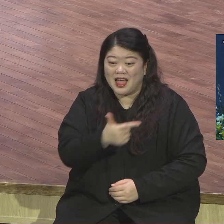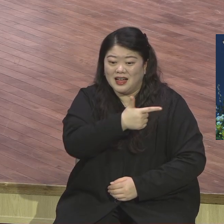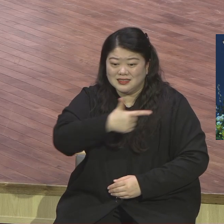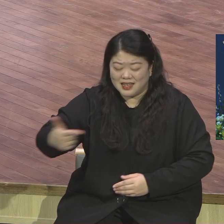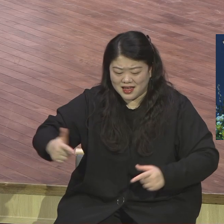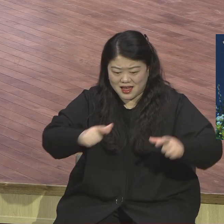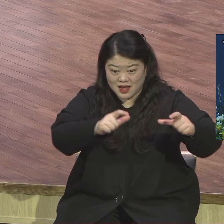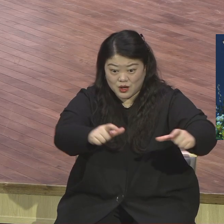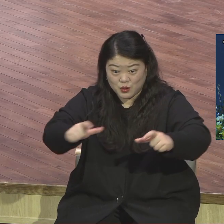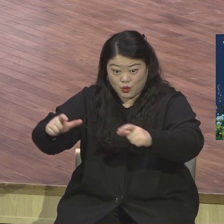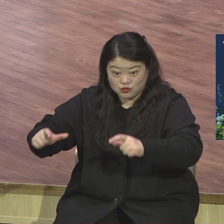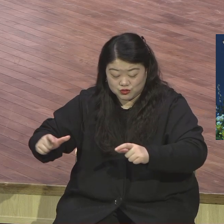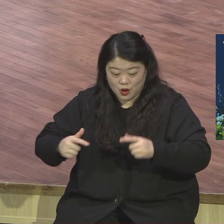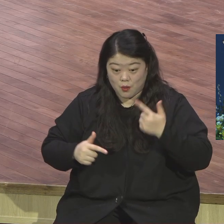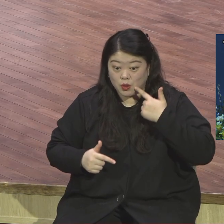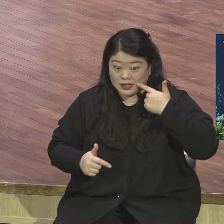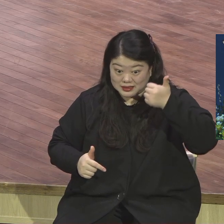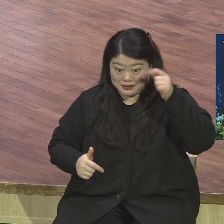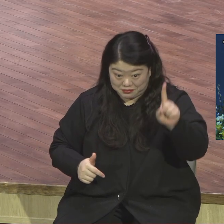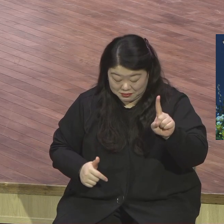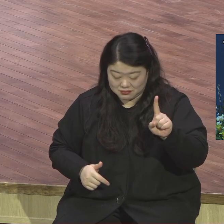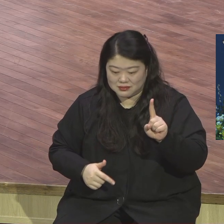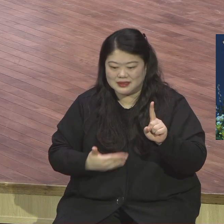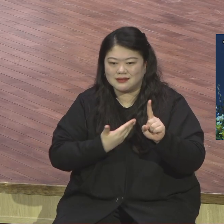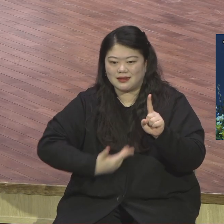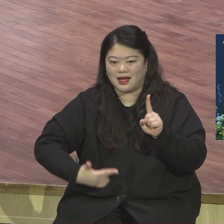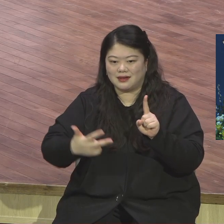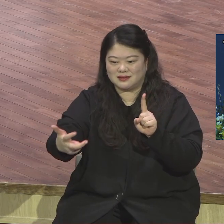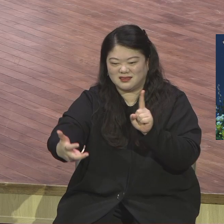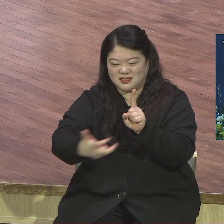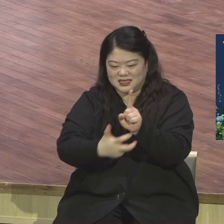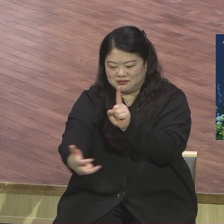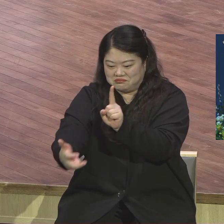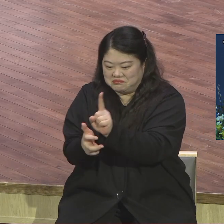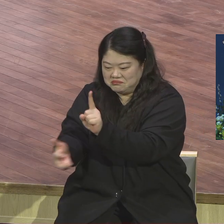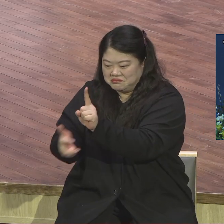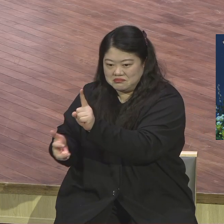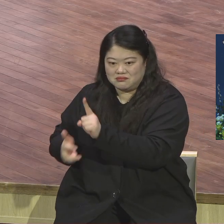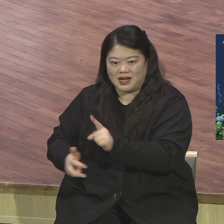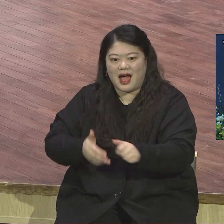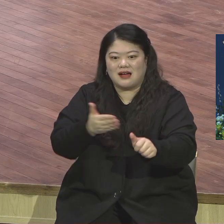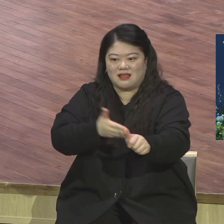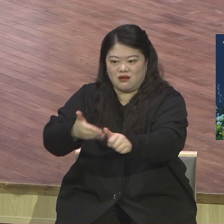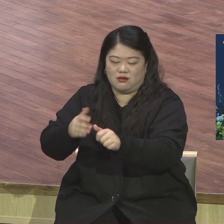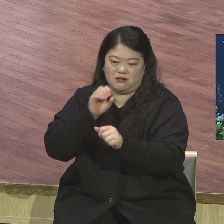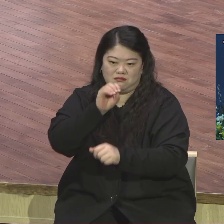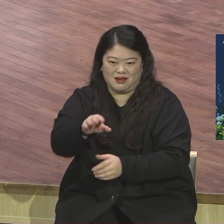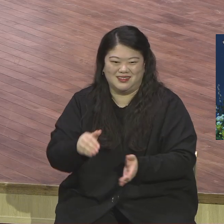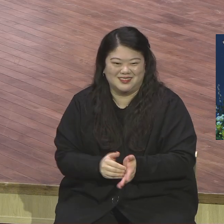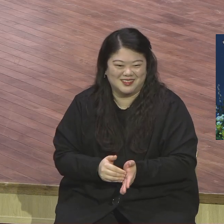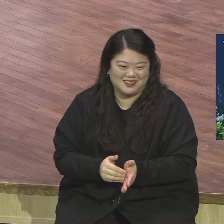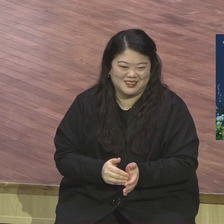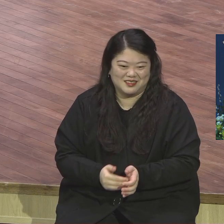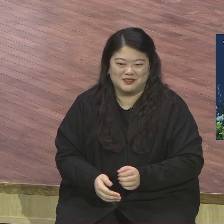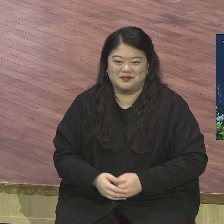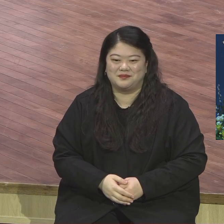제자 70명을 세워야 된다고 제가 아까 말씀을 드렸습니다. 이것이 무너지지 않고 지속되는